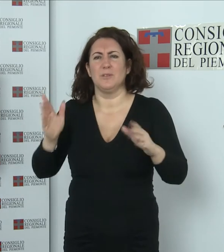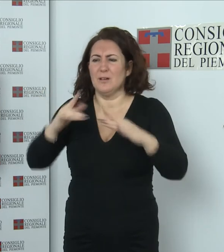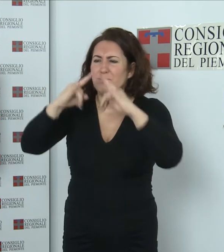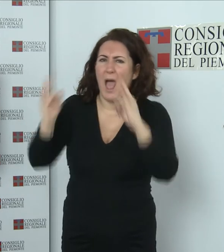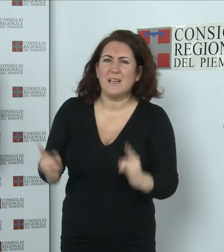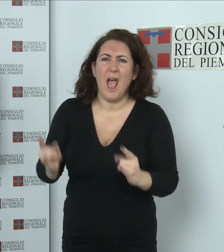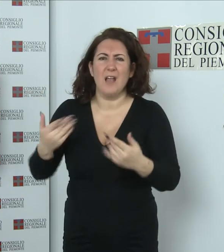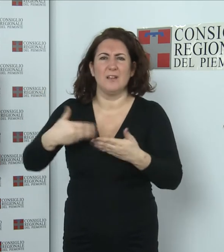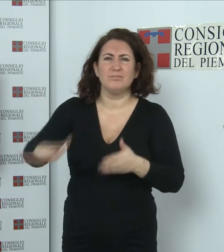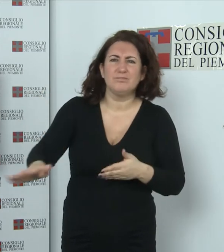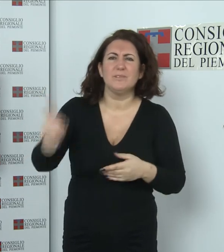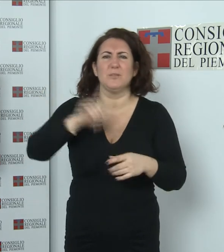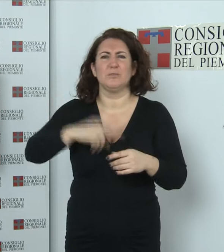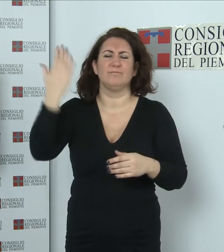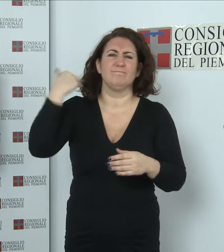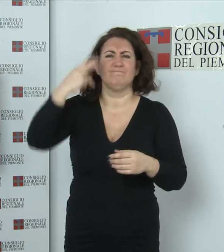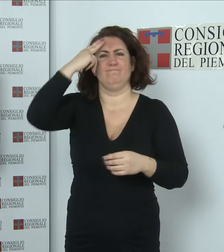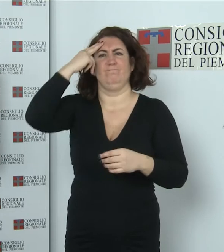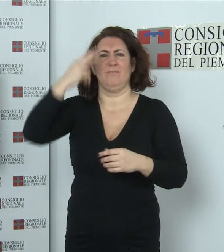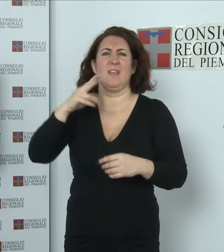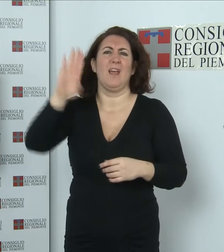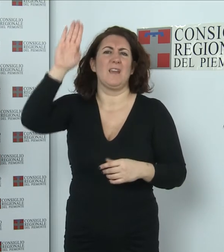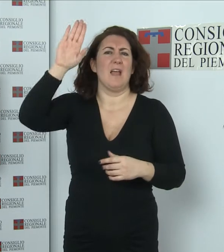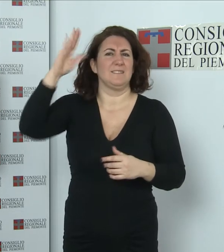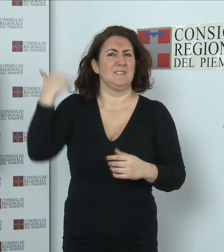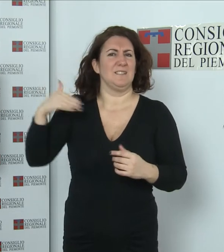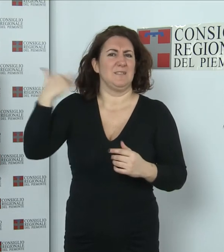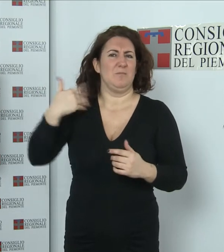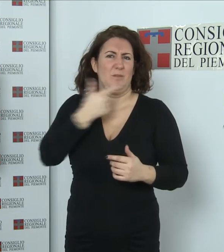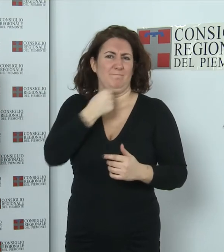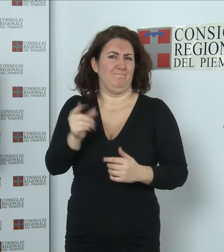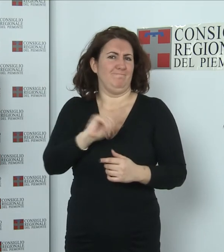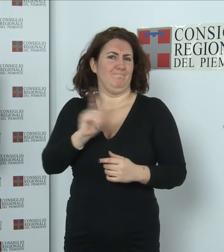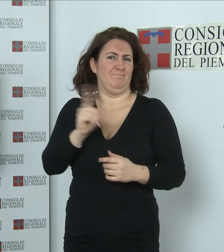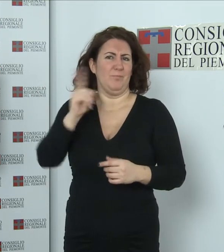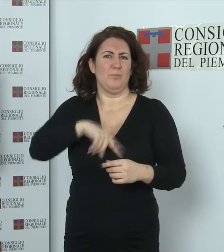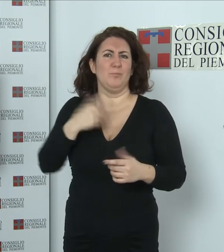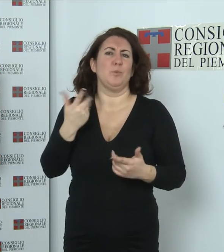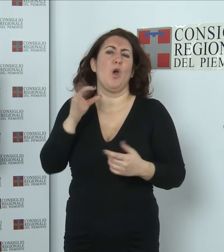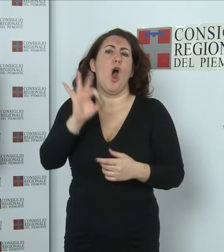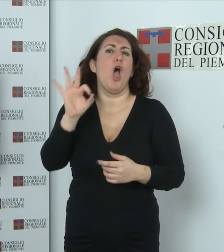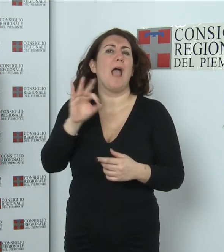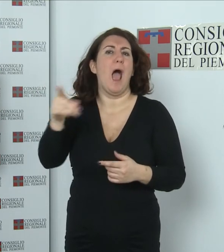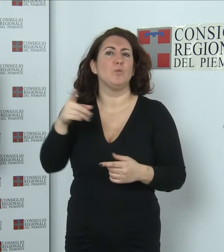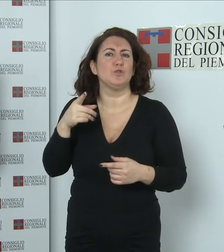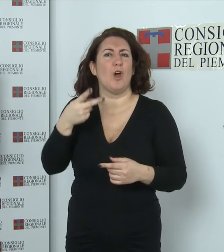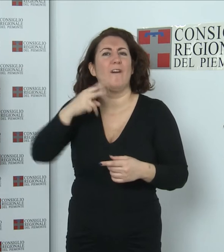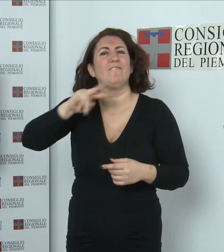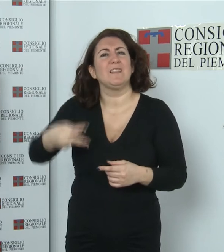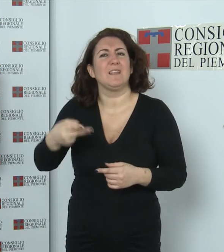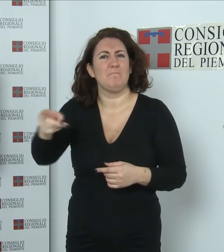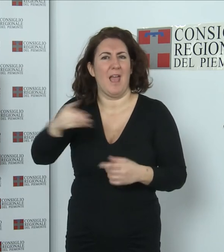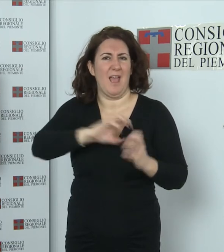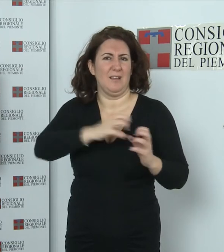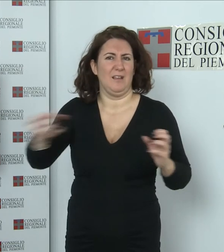abbandono che cela gli orrori del nazismo e il tragico destino delle vittime dell'Olocausto. Fino al 17 febbraio in due sedie